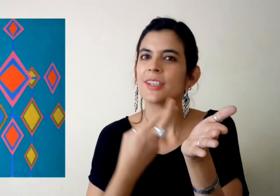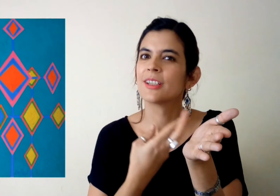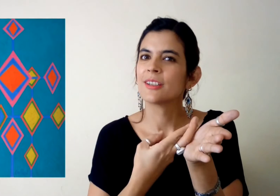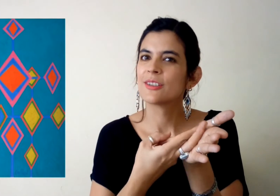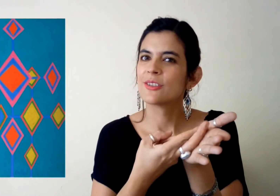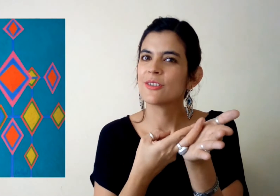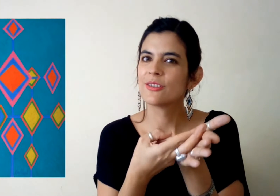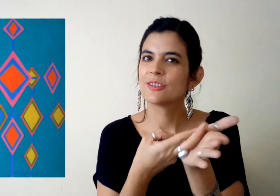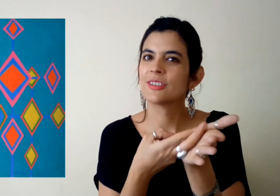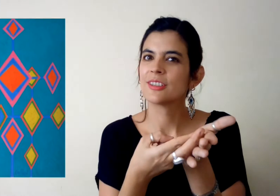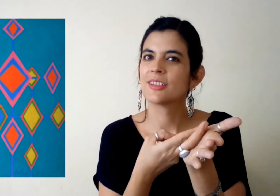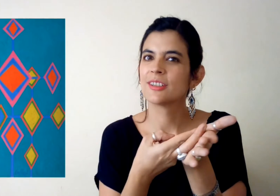Rosa.